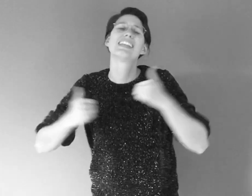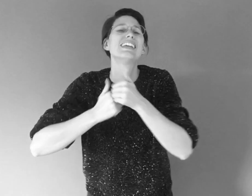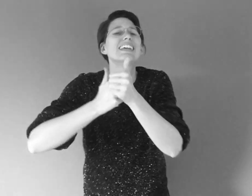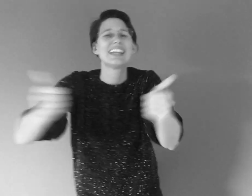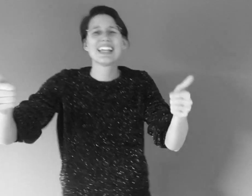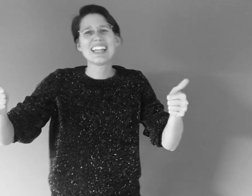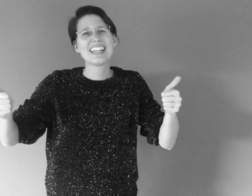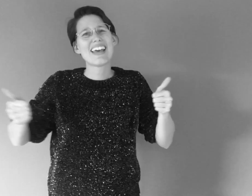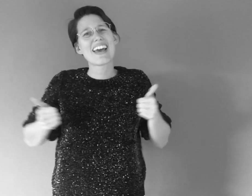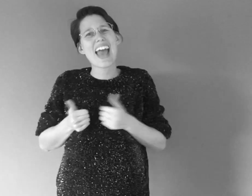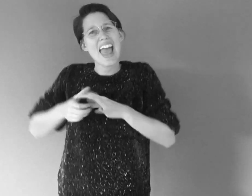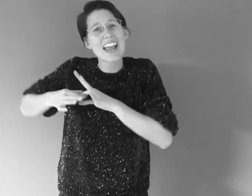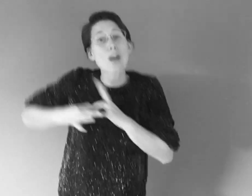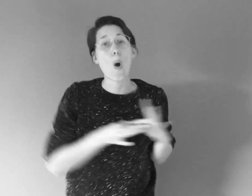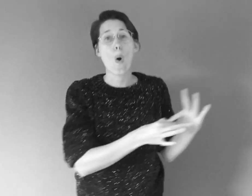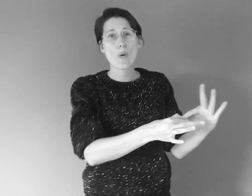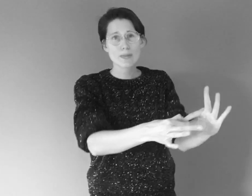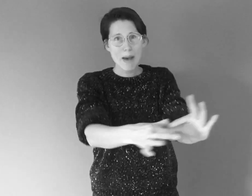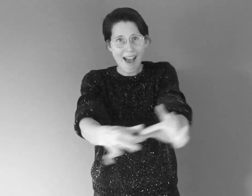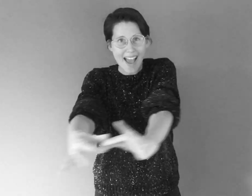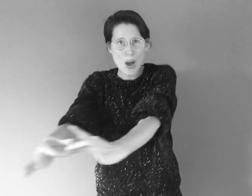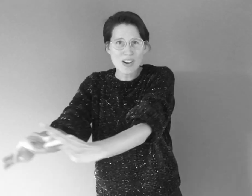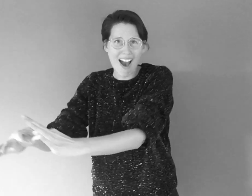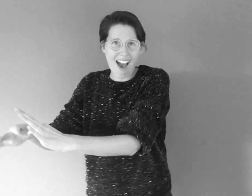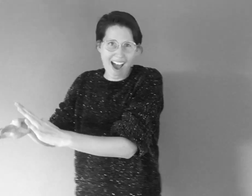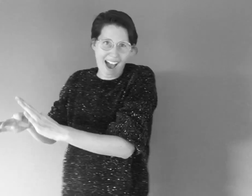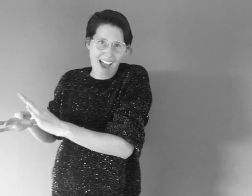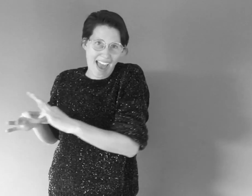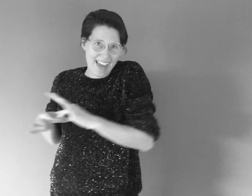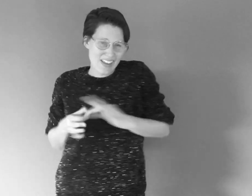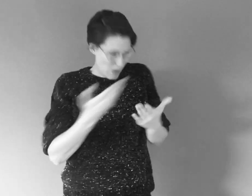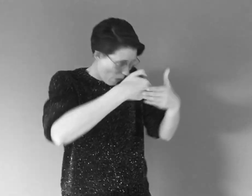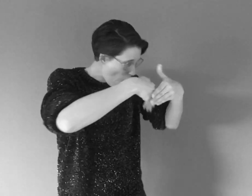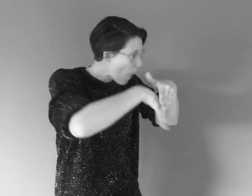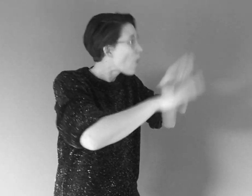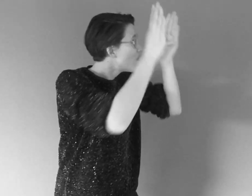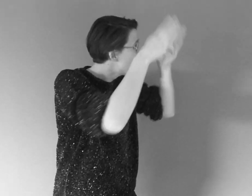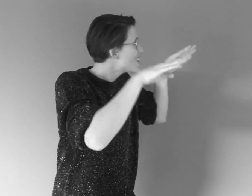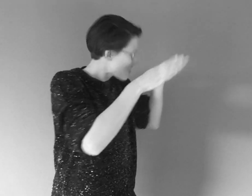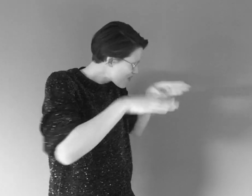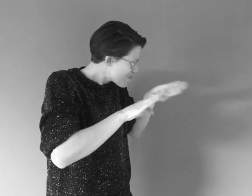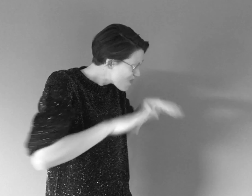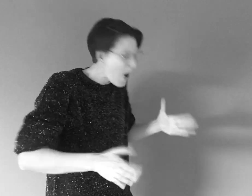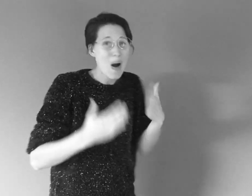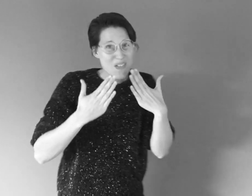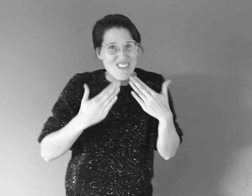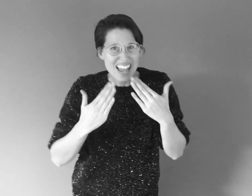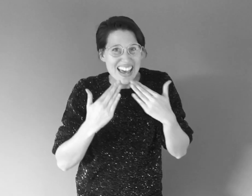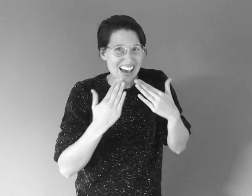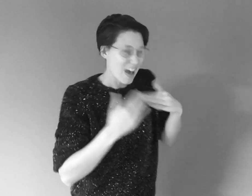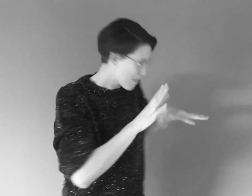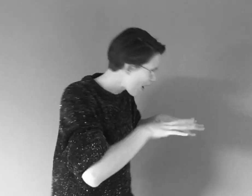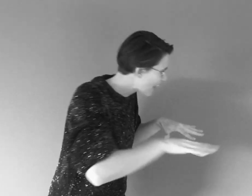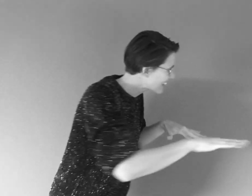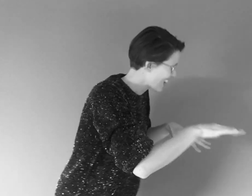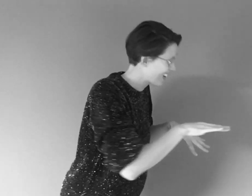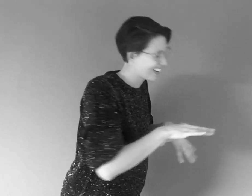Iedereen hoort bij elkaar, onder de boom liggen bakjes.